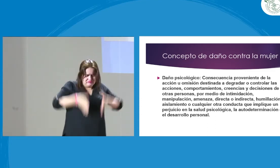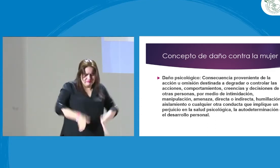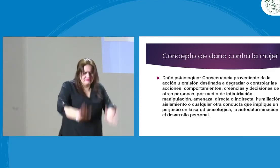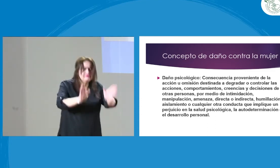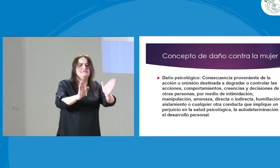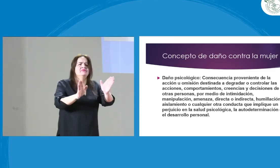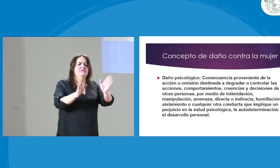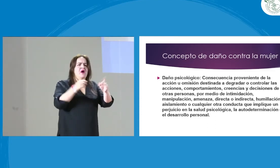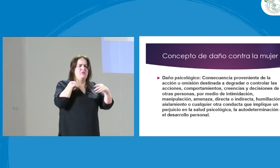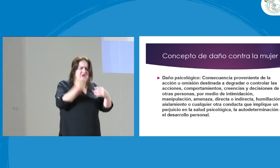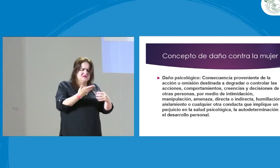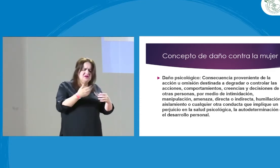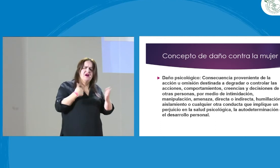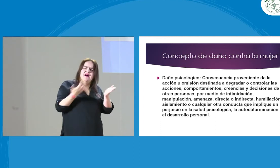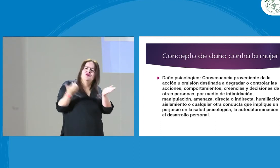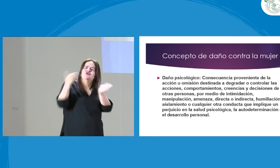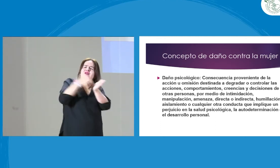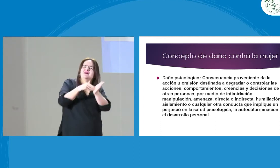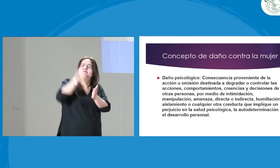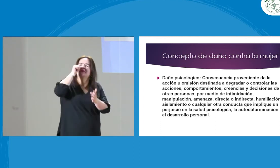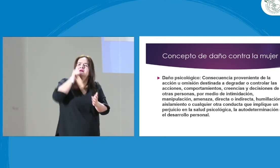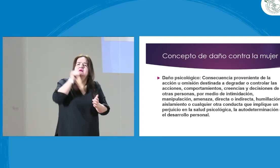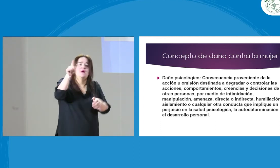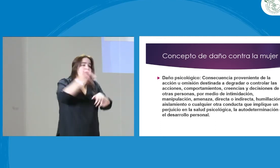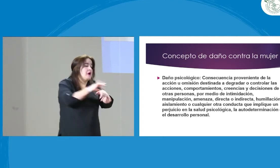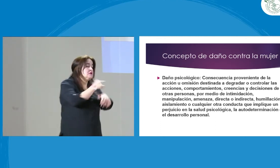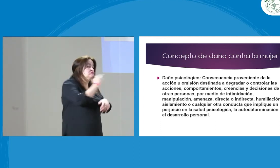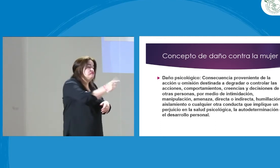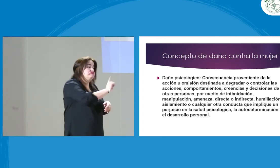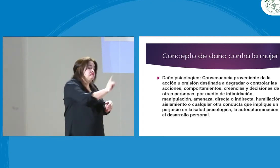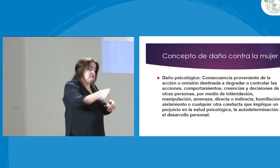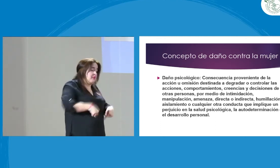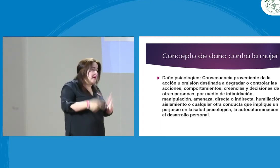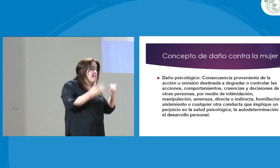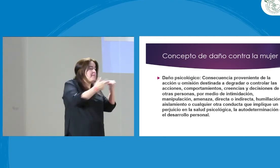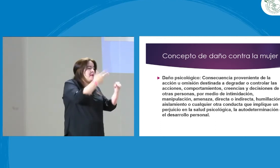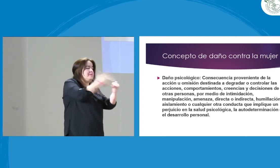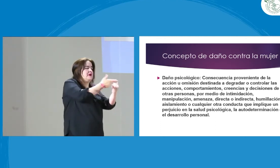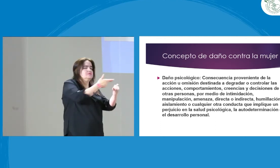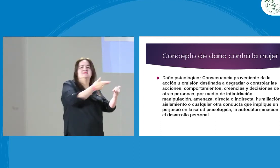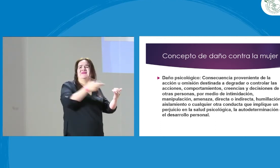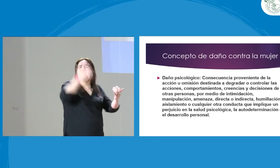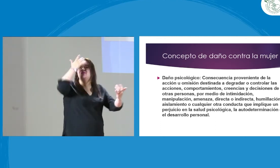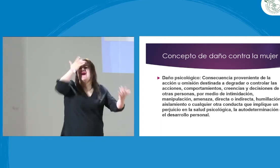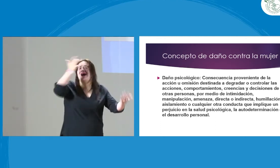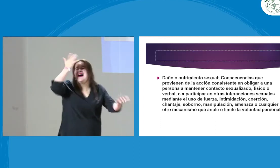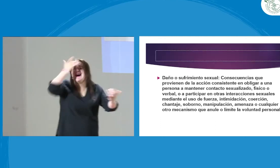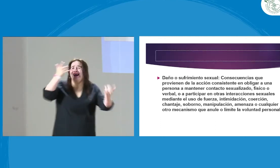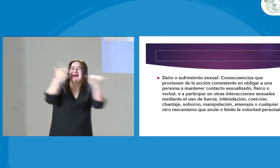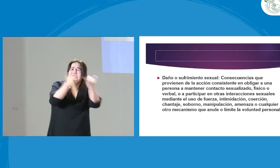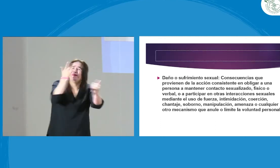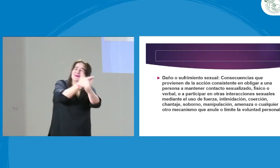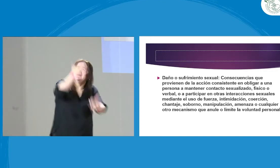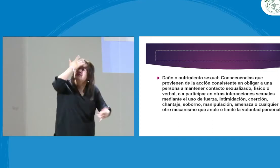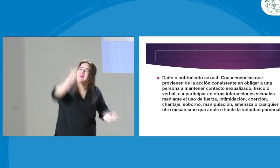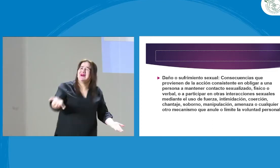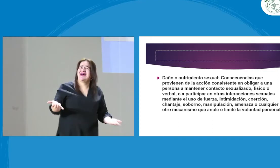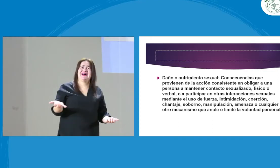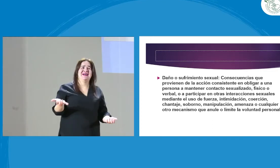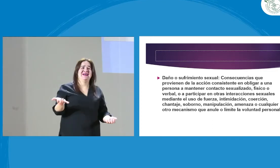Entonces, yo decido, pero anteriormente eran operadas por decisión de sus padres. Y los médicos decían, no, es que tenemos que hacer